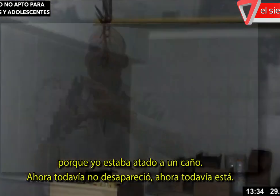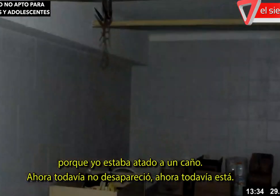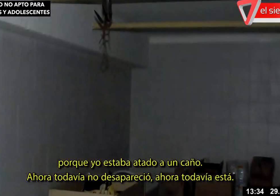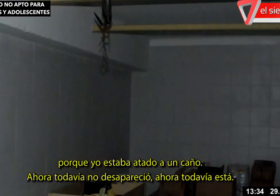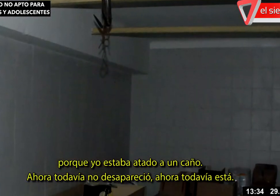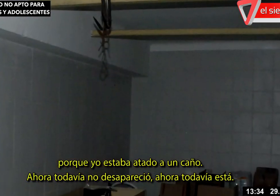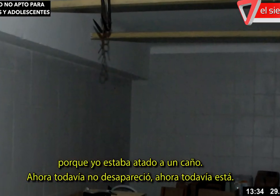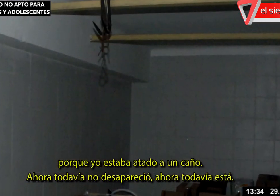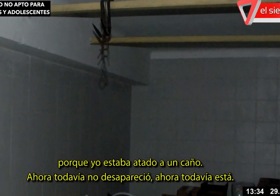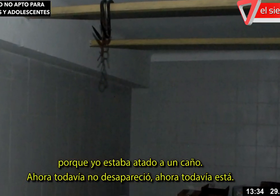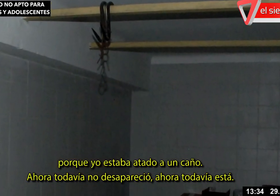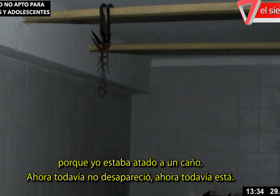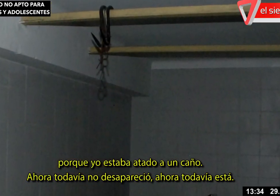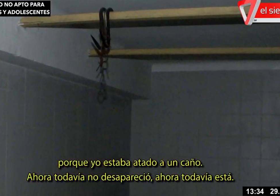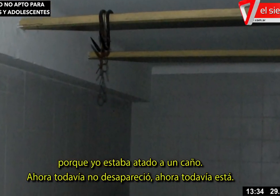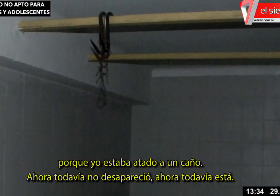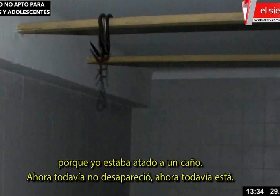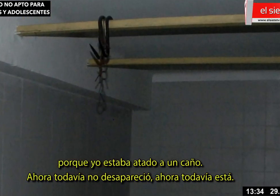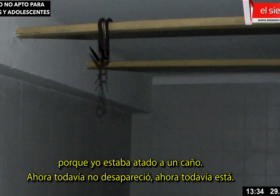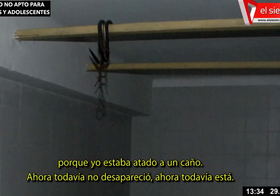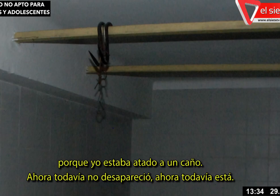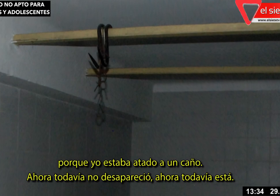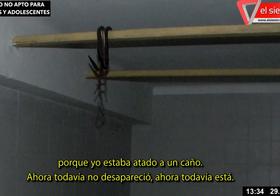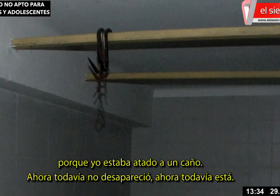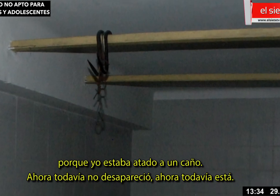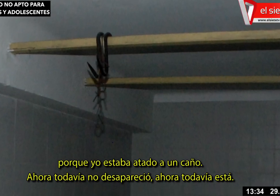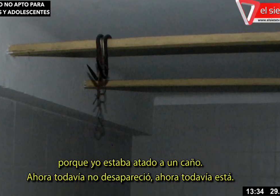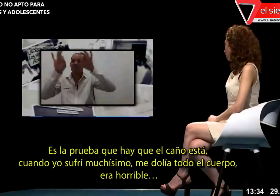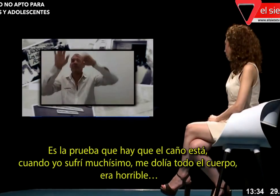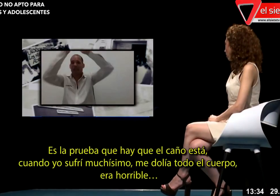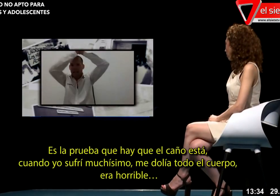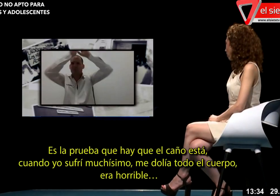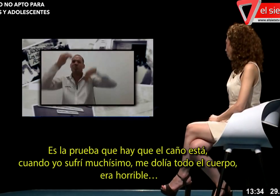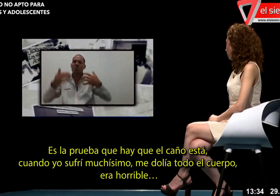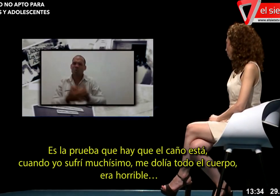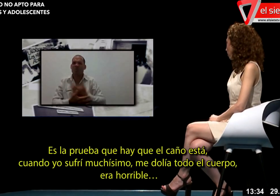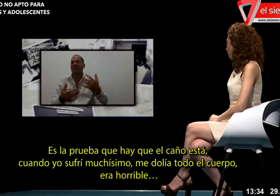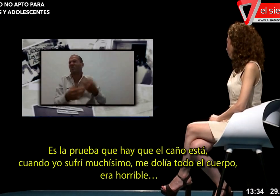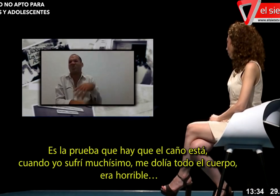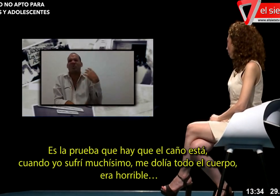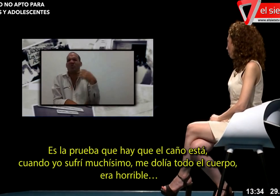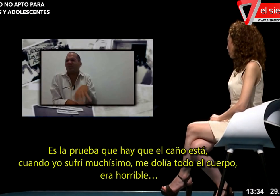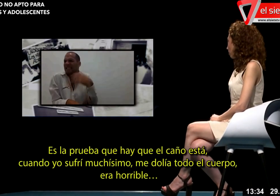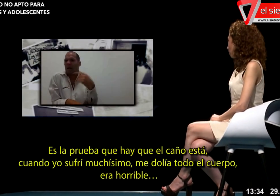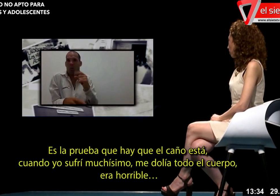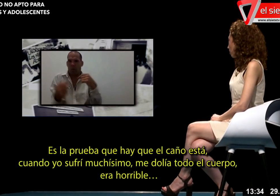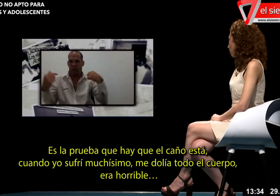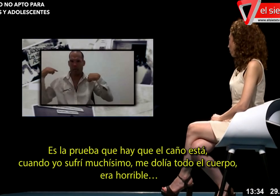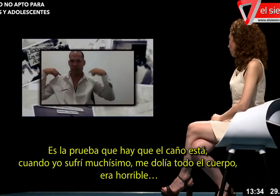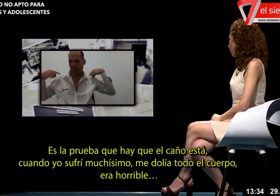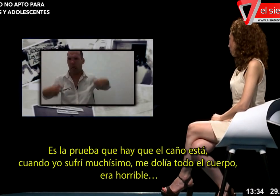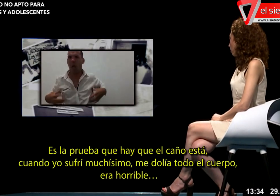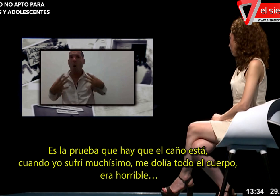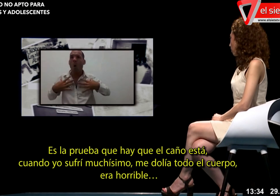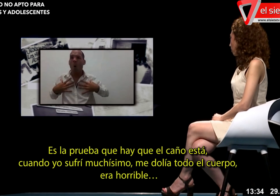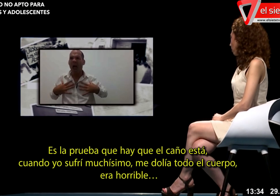Ahora todavía no desapareció. Ahora todavía está. Es la prueba que hay, que el caño está...